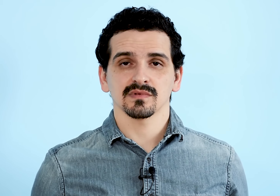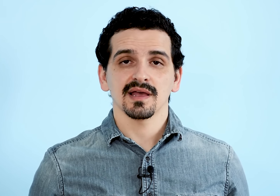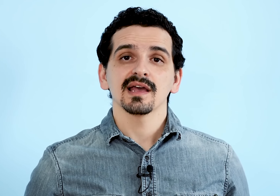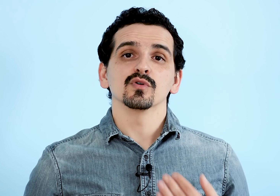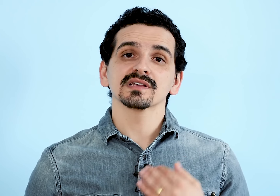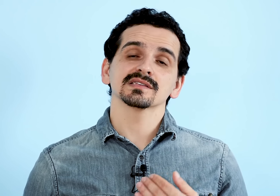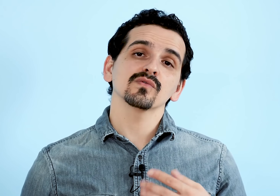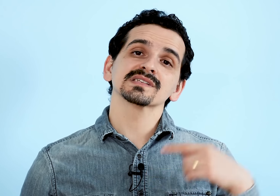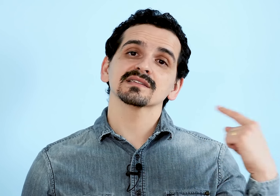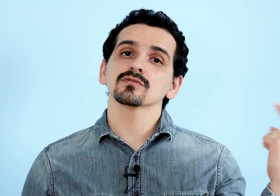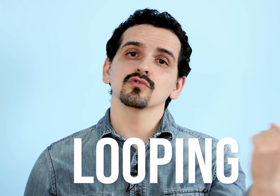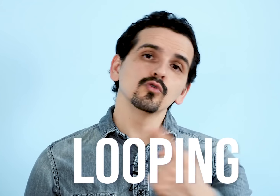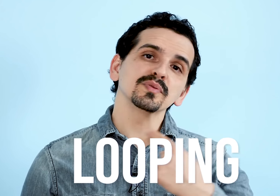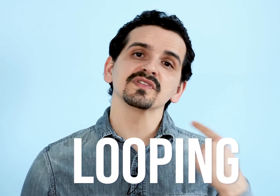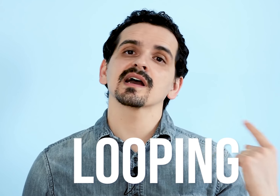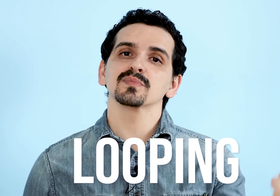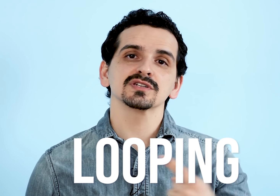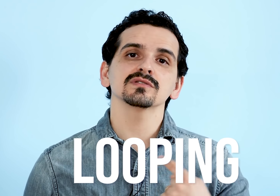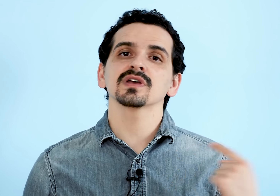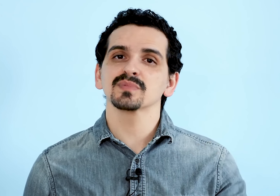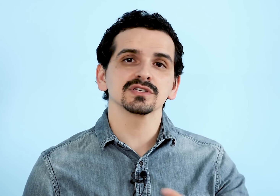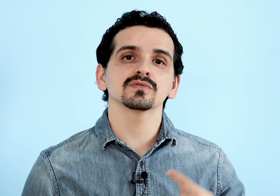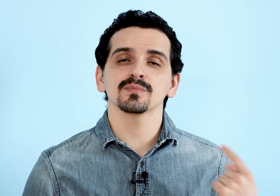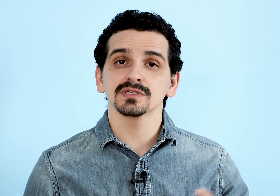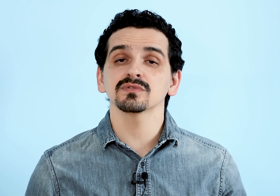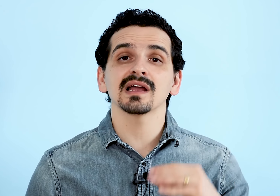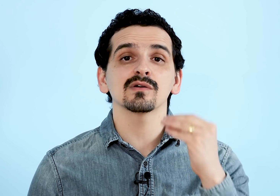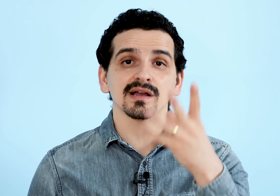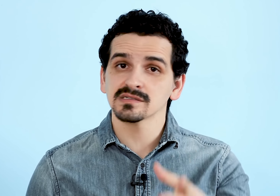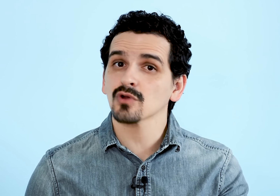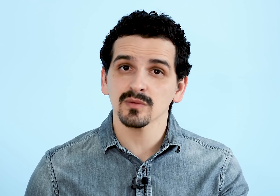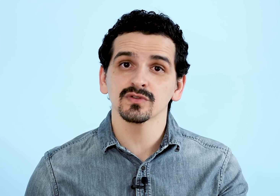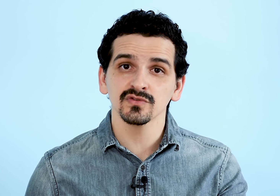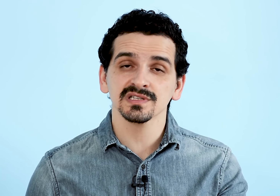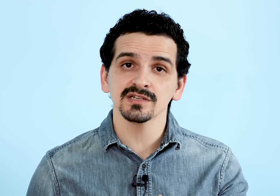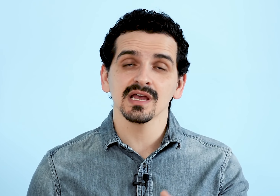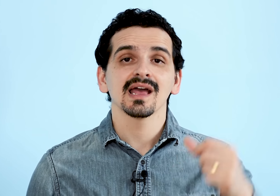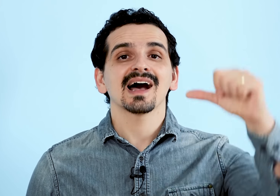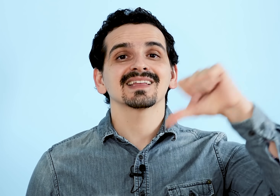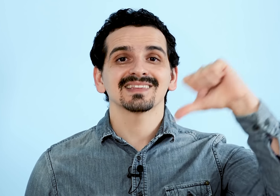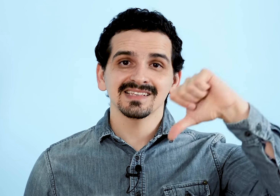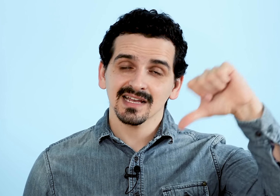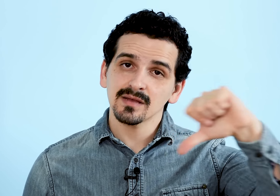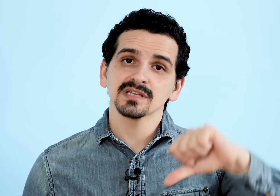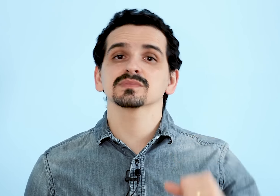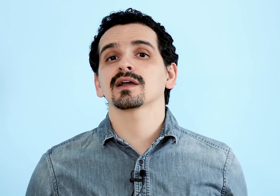Porque senão você entra num loop e fica repetindo, repetindo, repetindo, e a linguagem se torna muito frustrante. A tendência até mesmo da